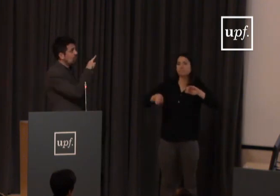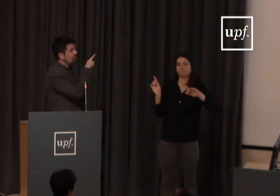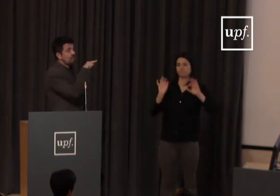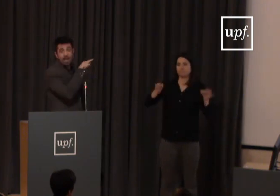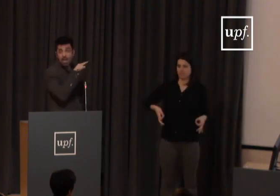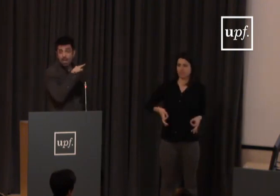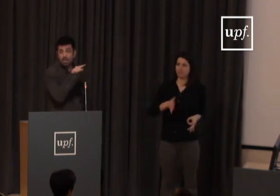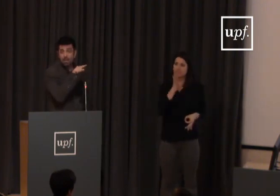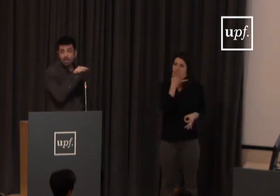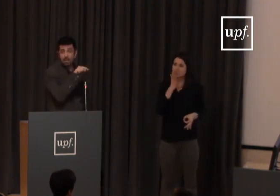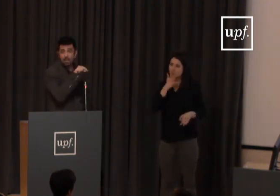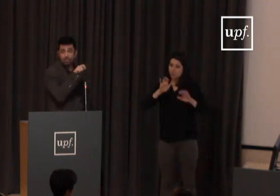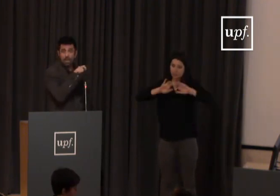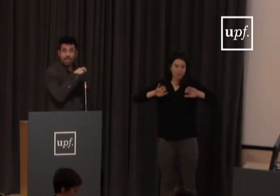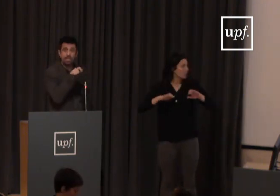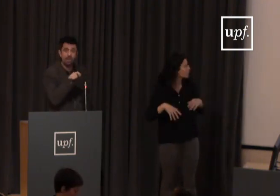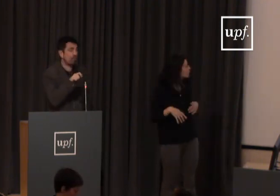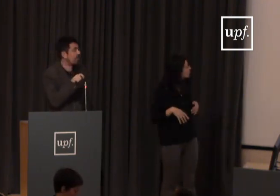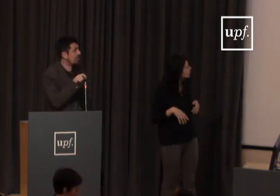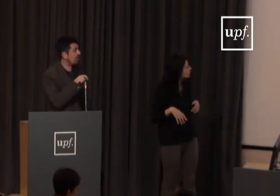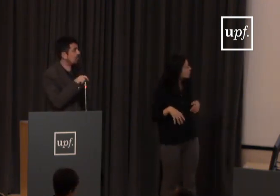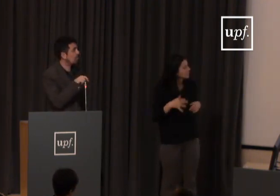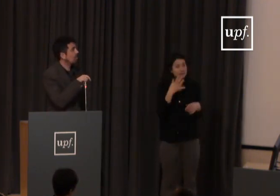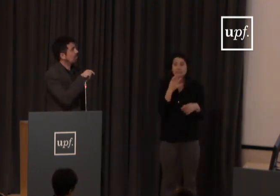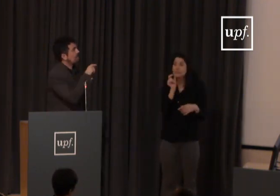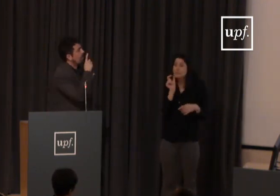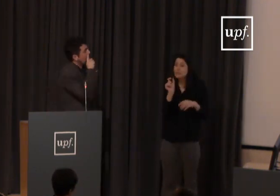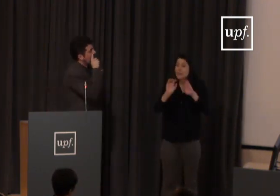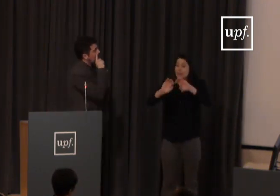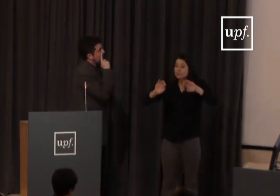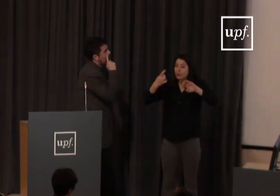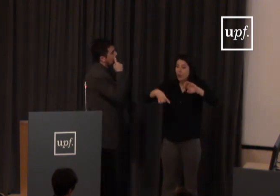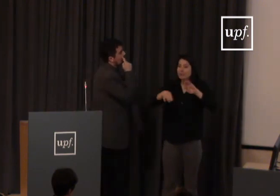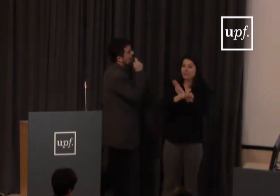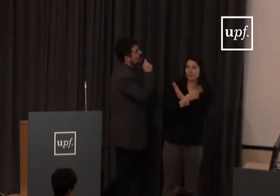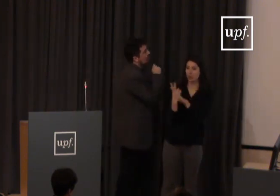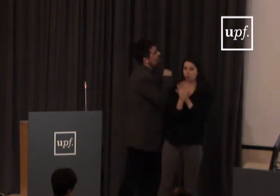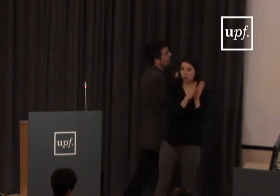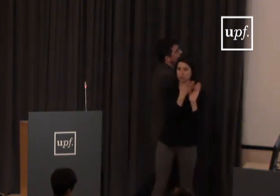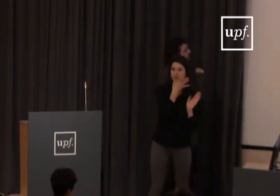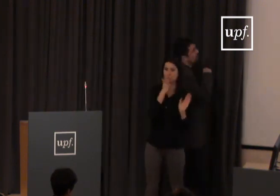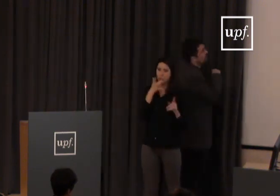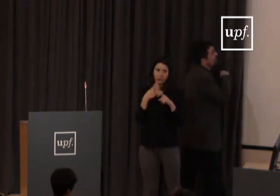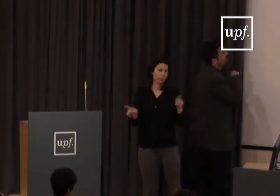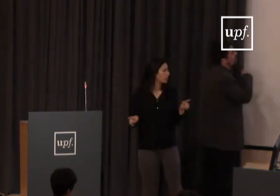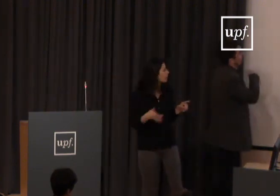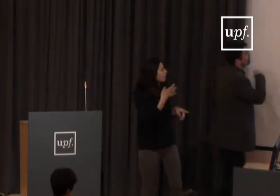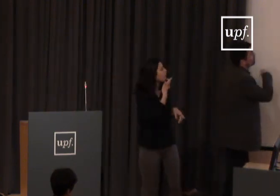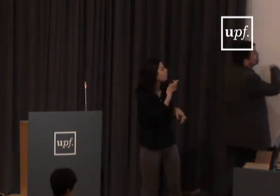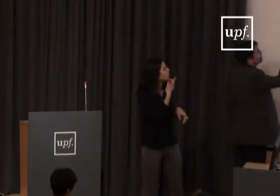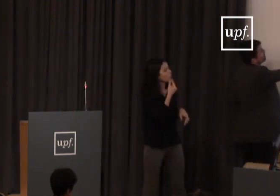signos lo que se ve ahí es únicamente espacio entre signos veis por ejemplo aquí que hay una coma ¿vale?